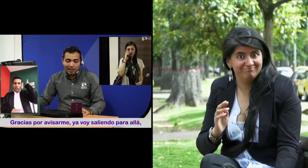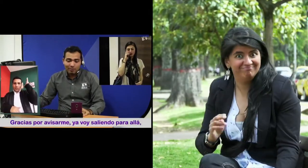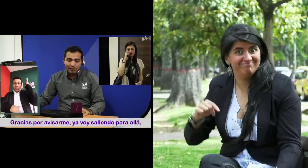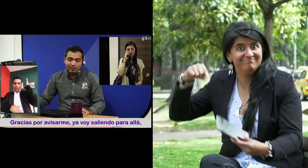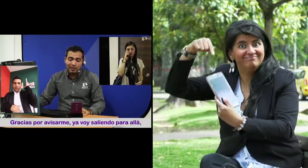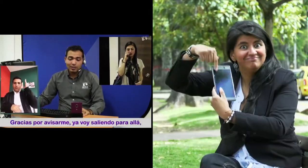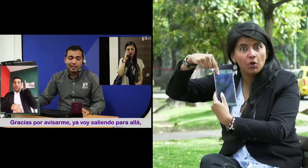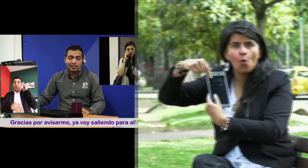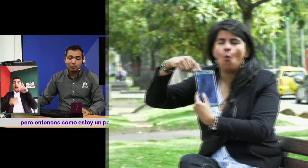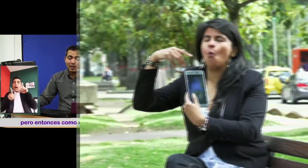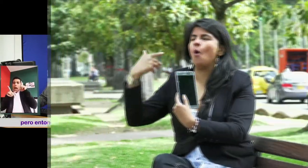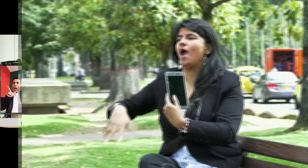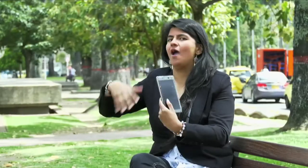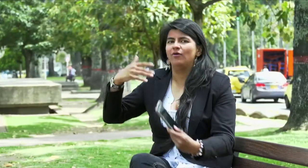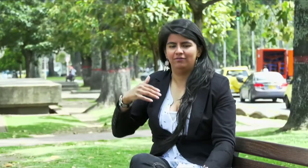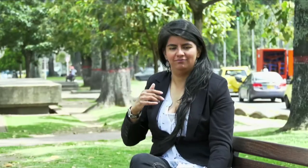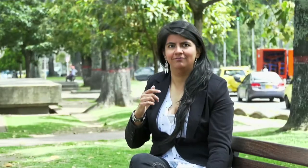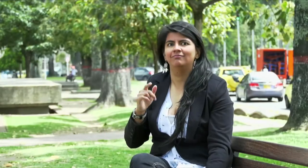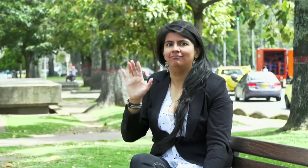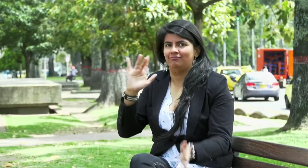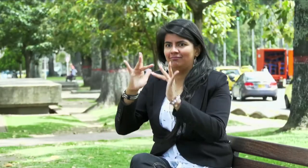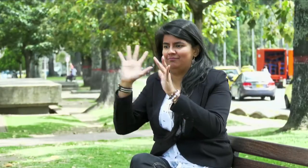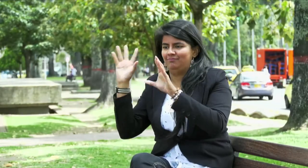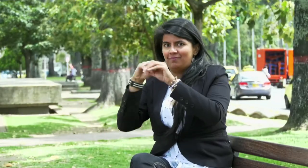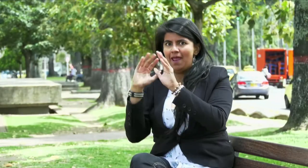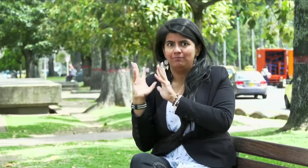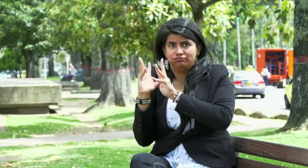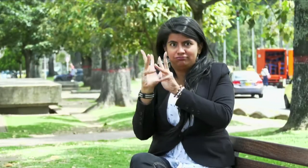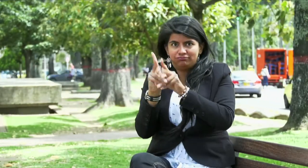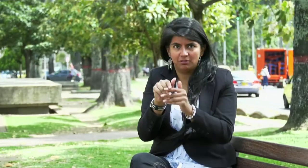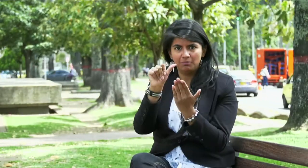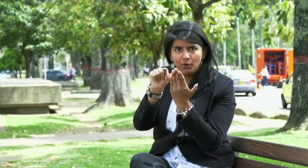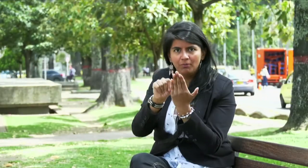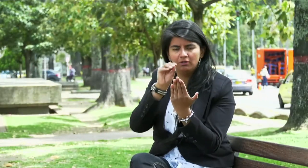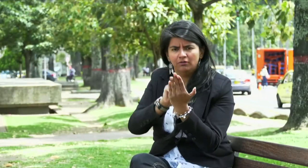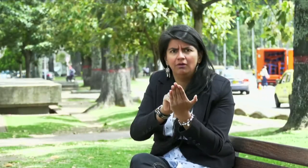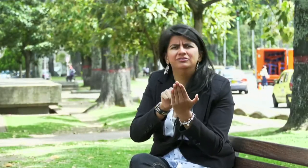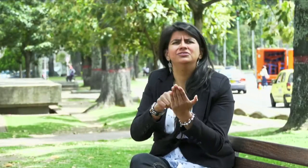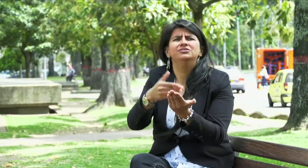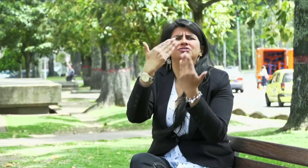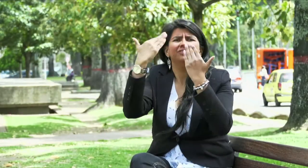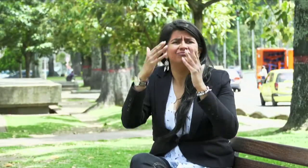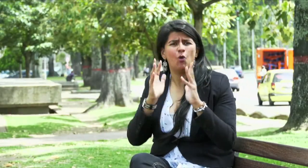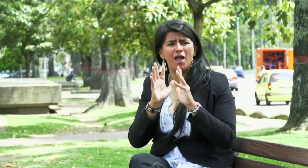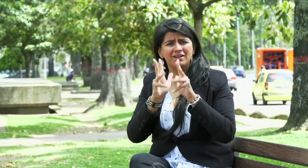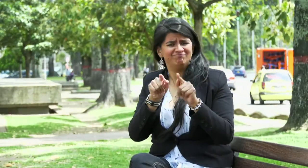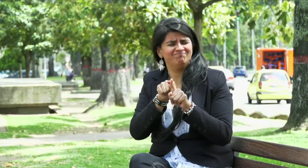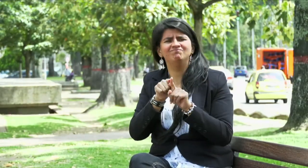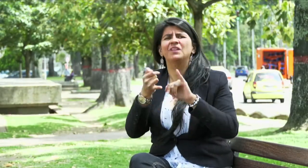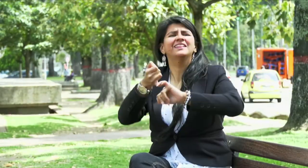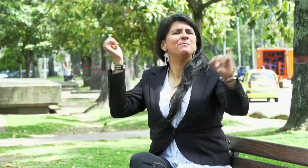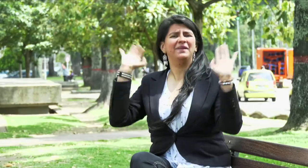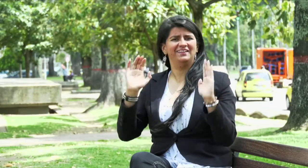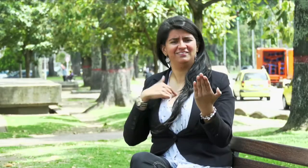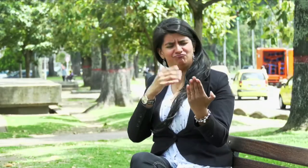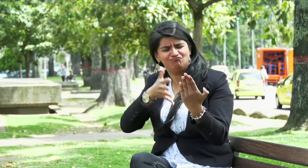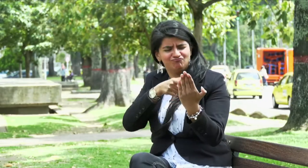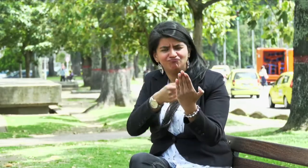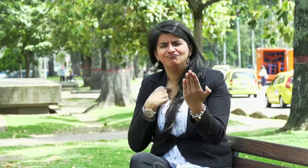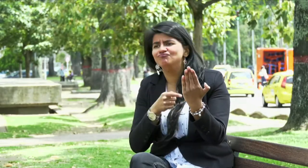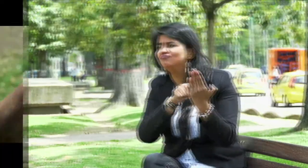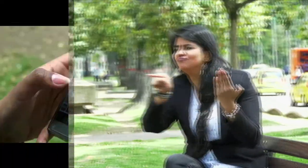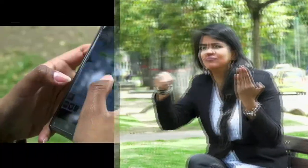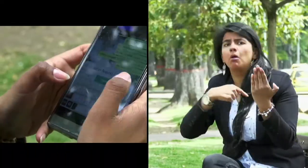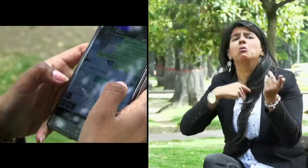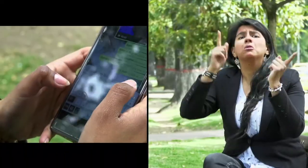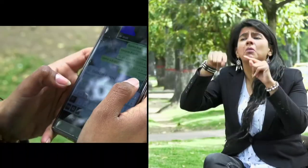venido generando, el celular pues me facilita tener acceso a diferentes aplicaciones, programas que me generan esta independencia. Es mucho